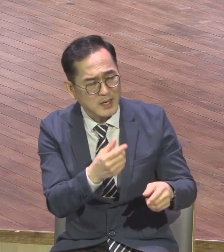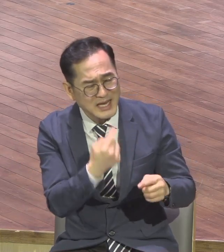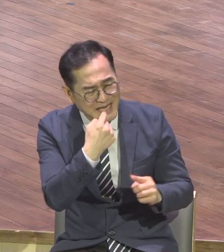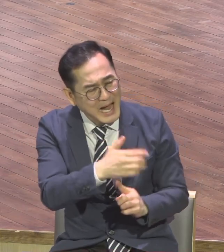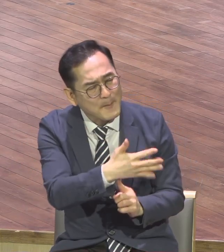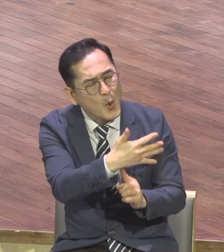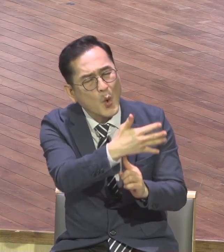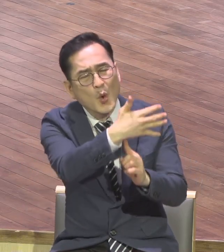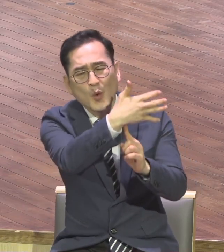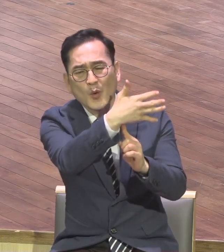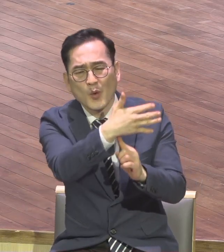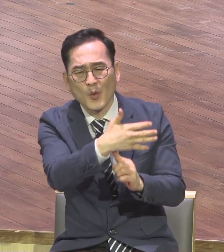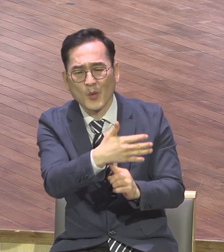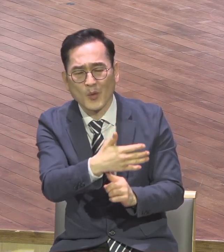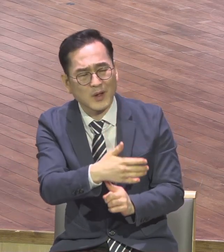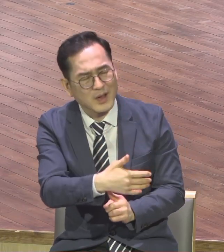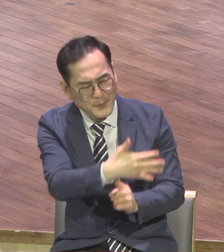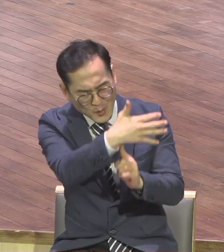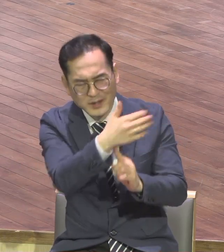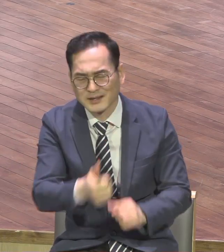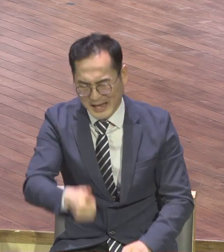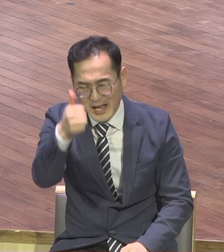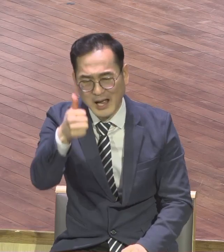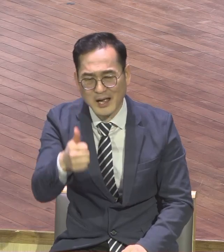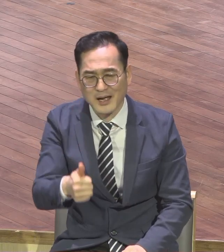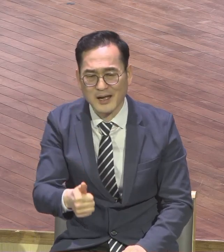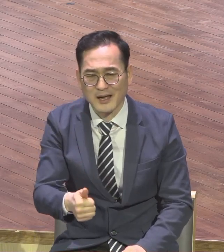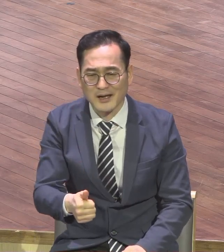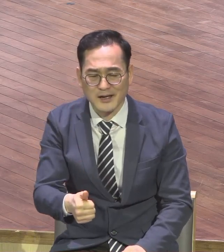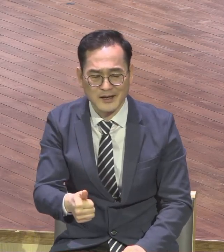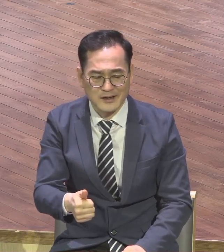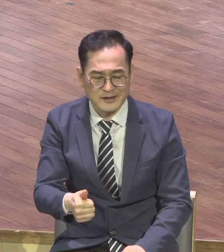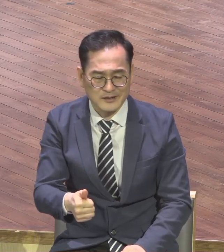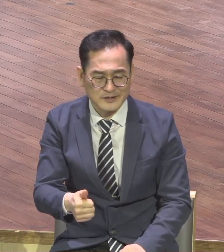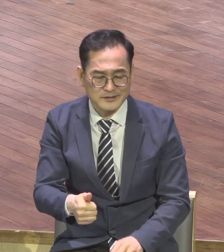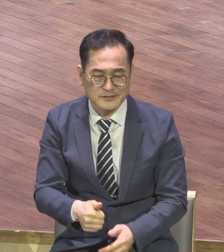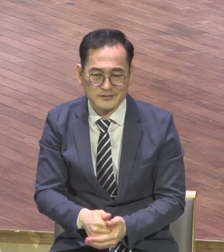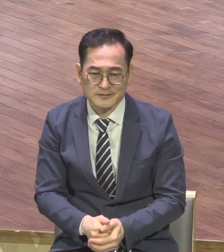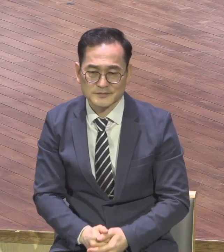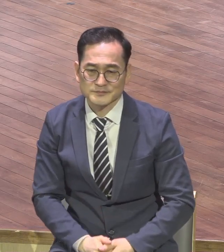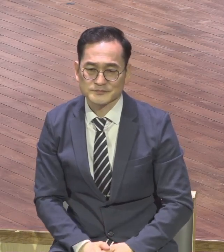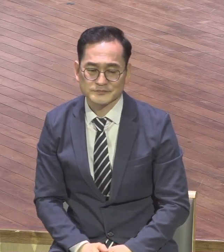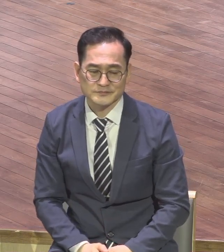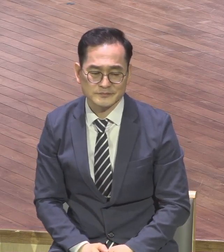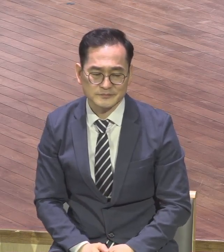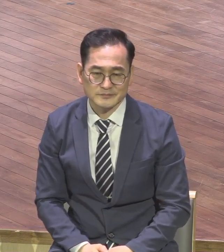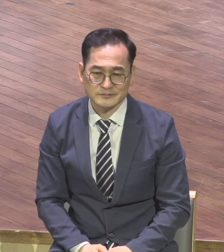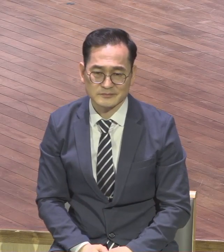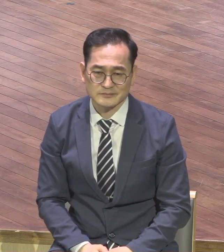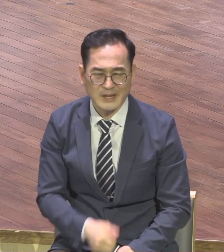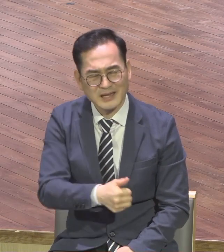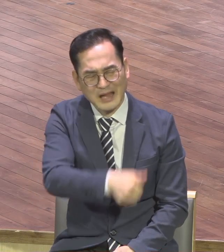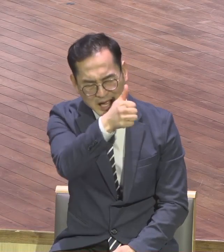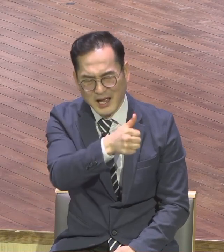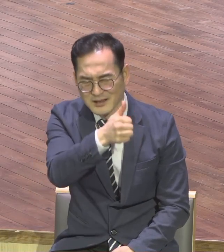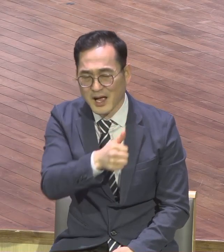말했다고 해서 이런 에레미야의 발언을 매국노라고 몰아쳐가지고 이